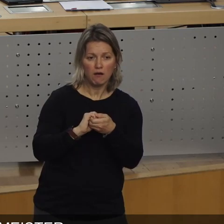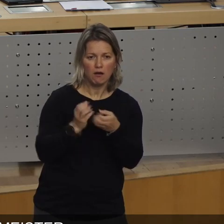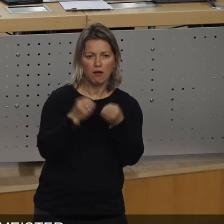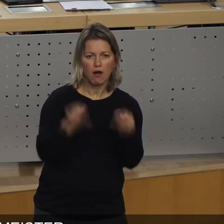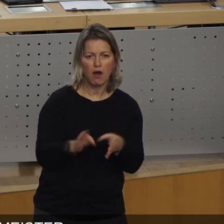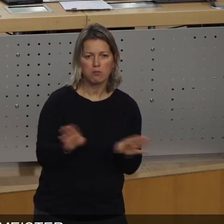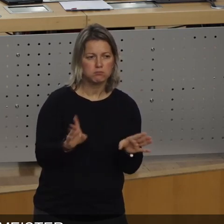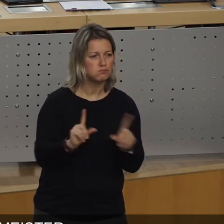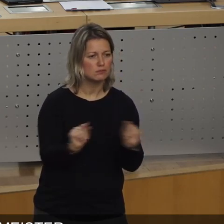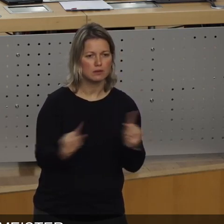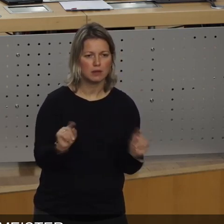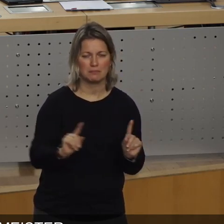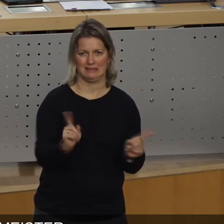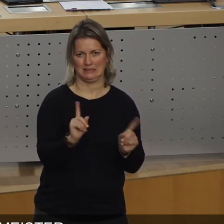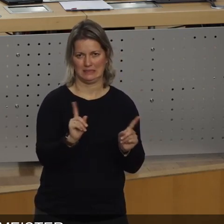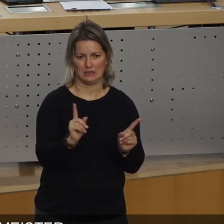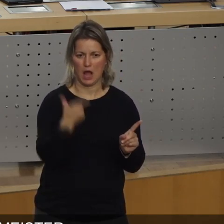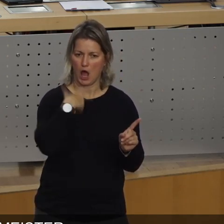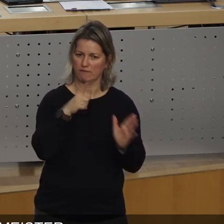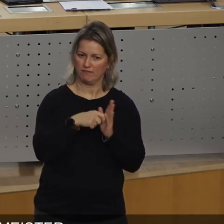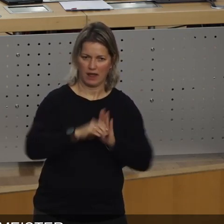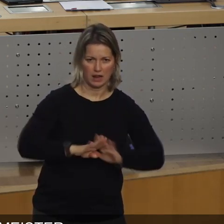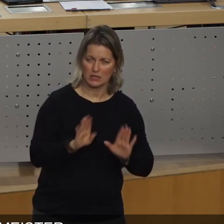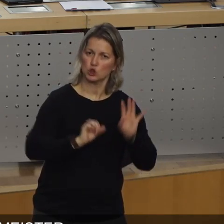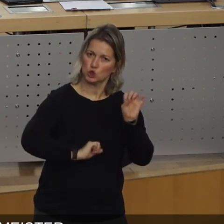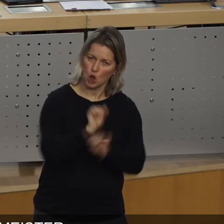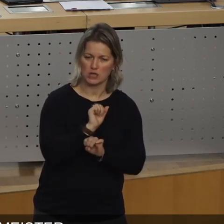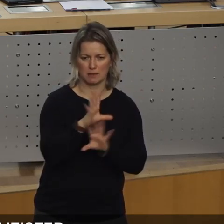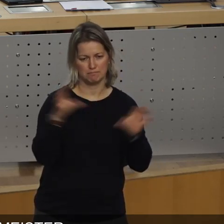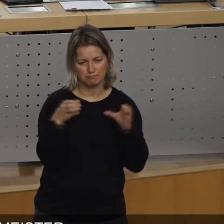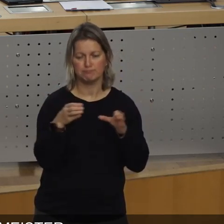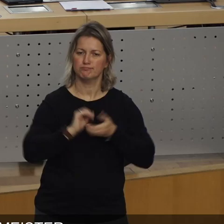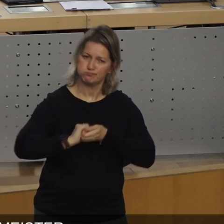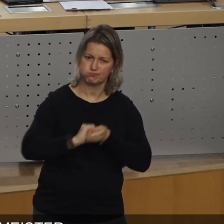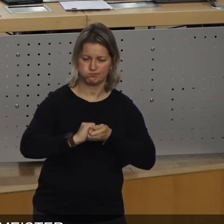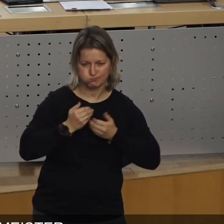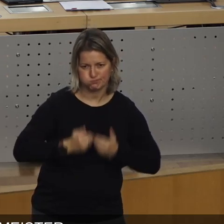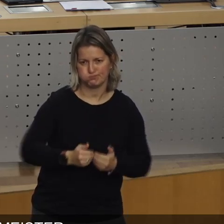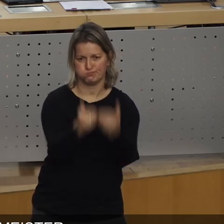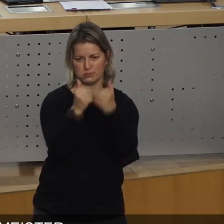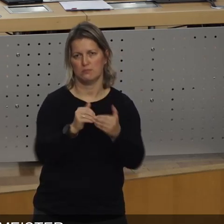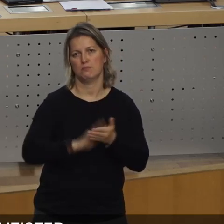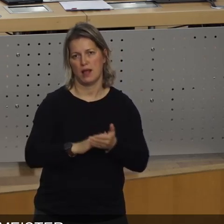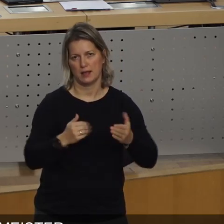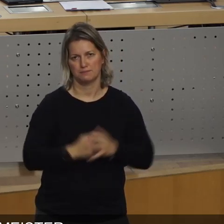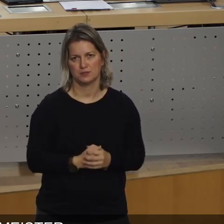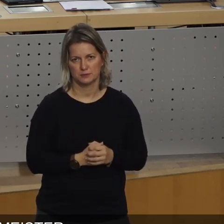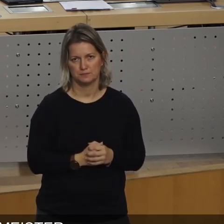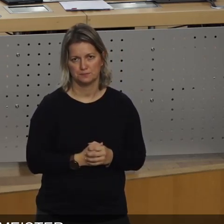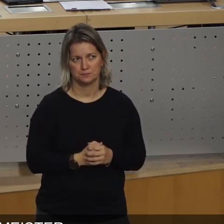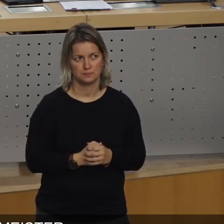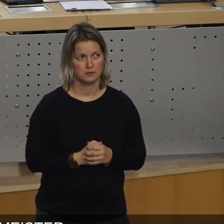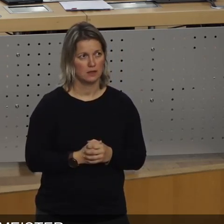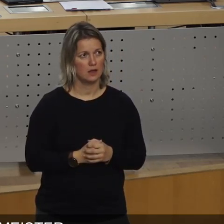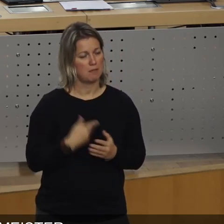dass wir jetzt nicht ausgewählt worden sind, in den engeren Kreis, uns bei diesem Weg zu unterstützen. Ich sage